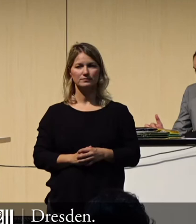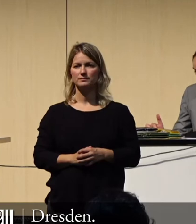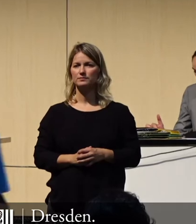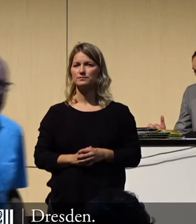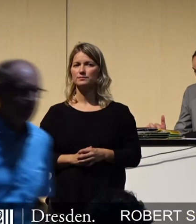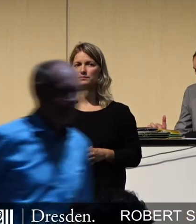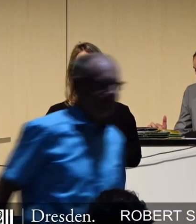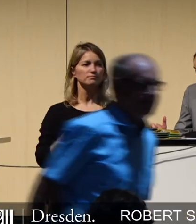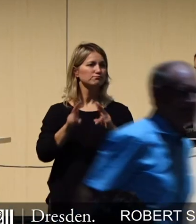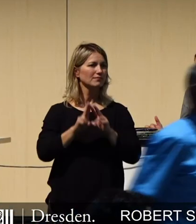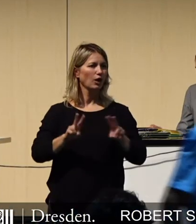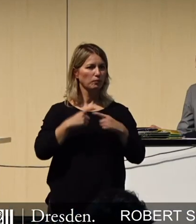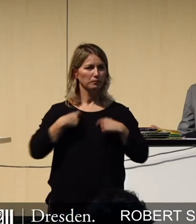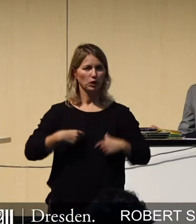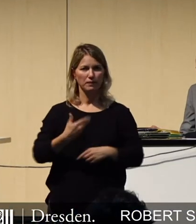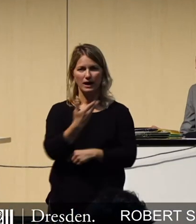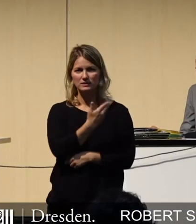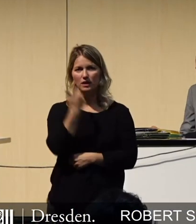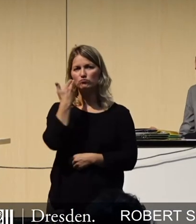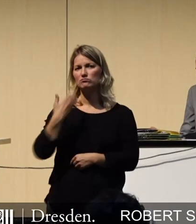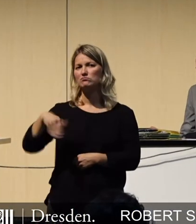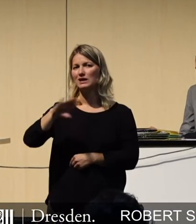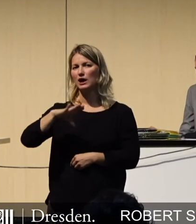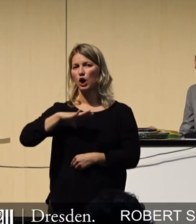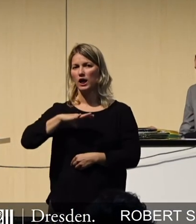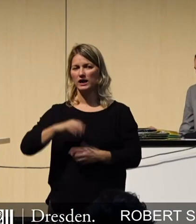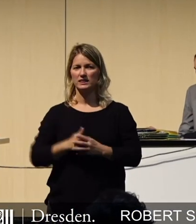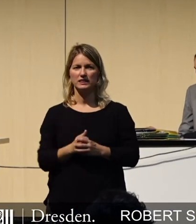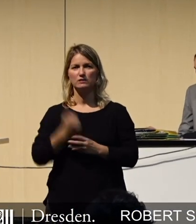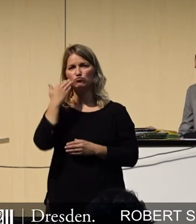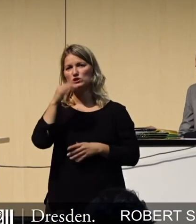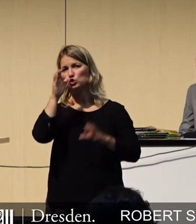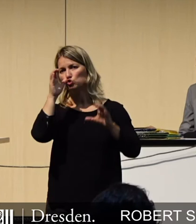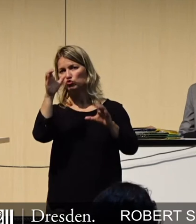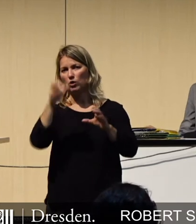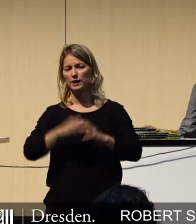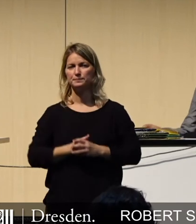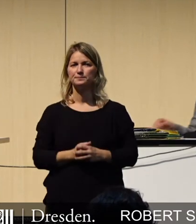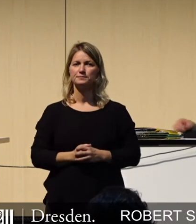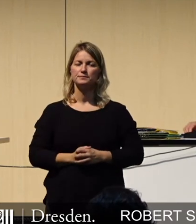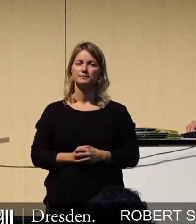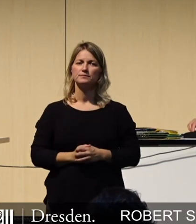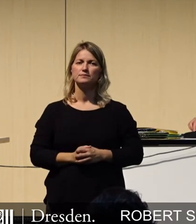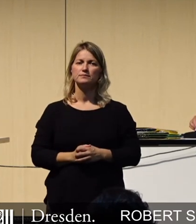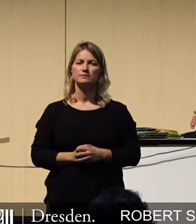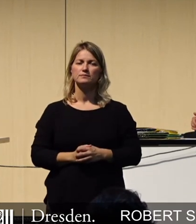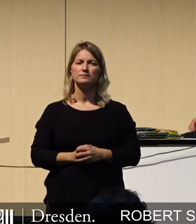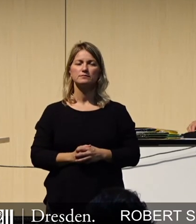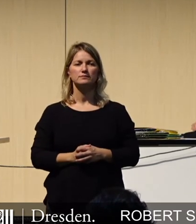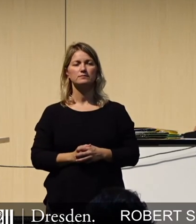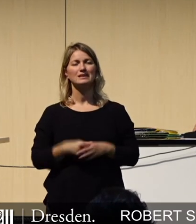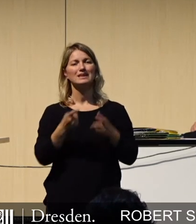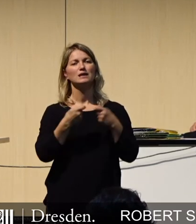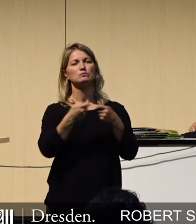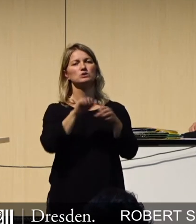Sehr geehrter Herr Oberbürgermeister, sehr geehrte Kolleginnen und Kollegen, liebe Zuschauerinnen und Zuschauer. Das Bundesamt für